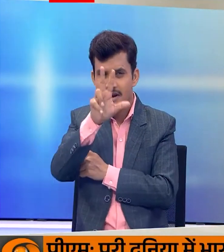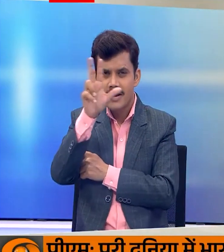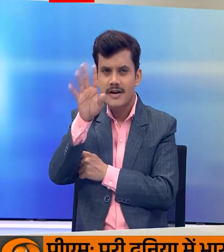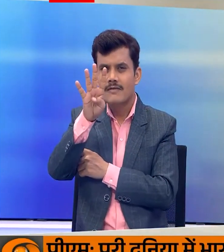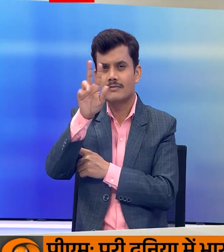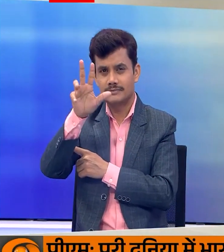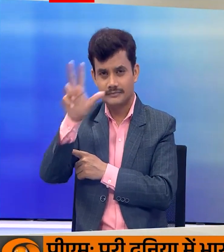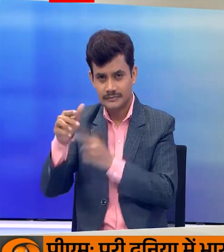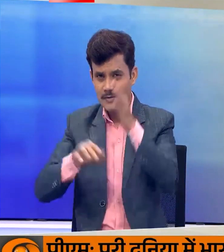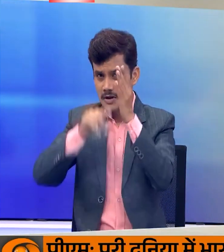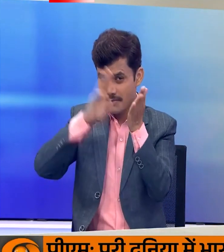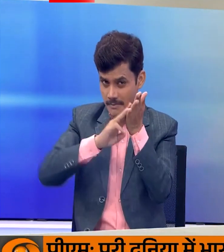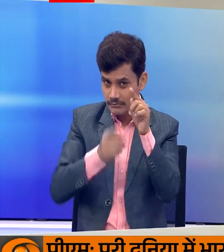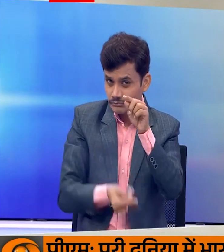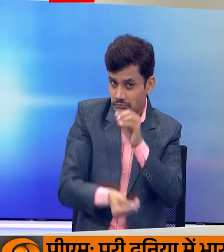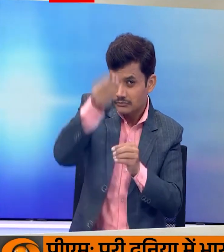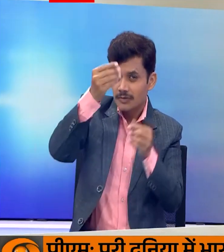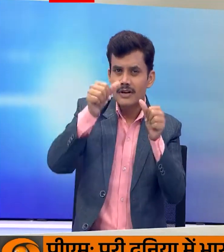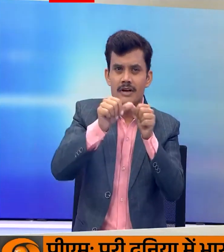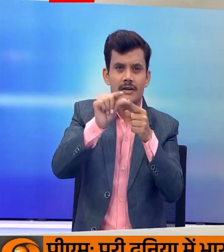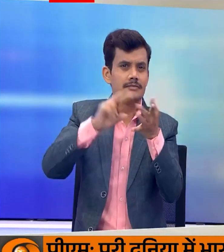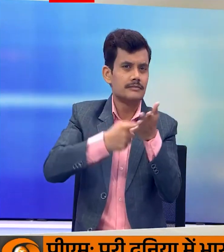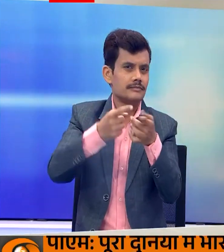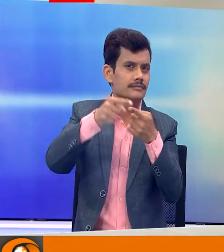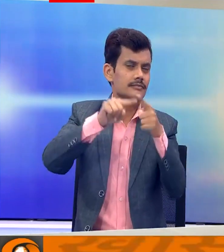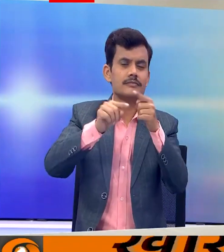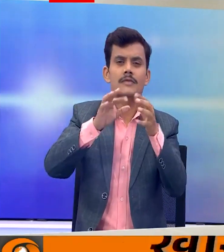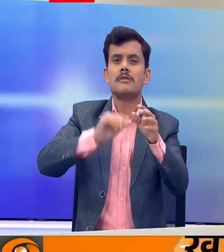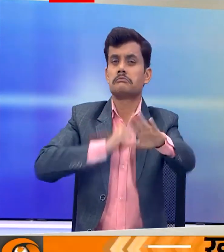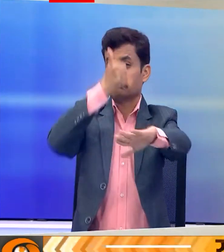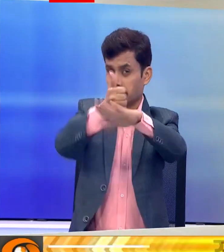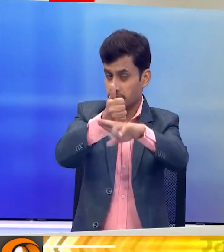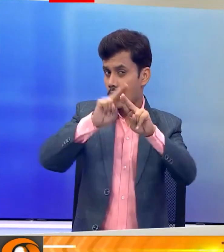,849 मीटर उचे माउंट एवरेस्ट की चड़ाई पूरी की